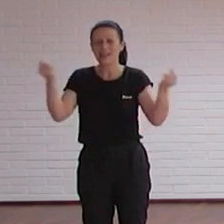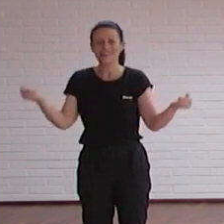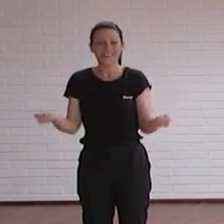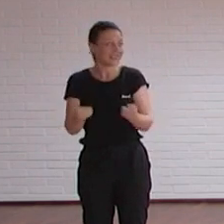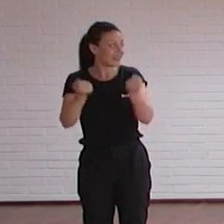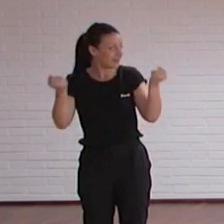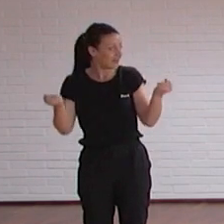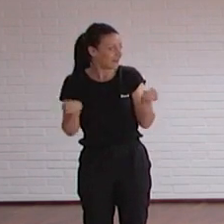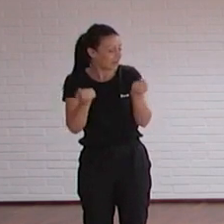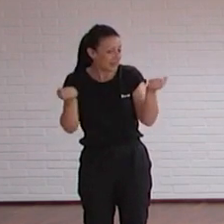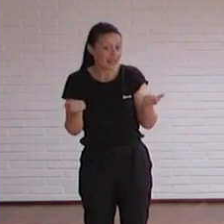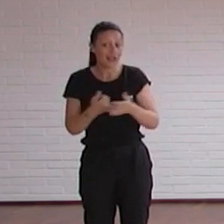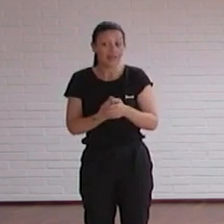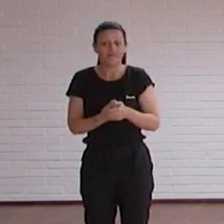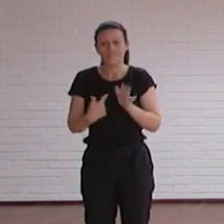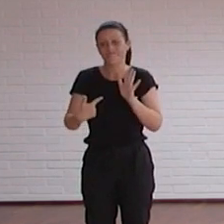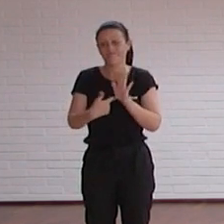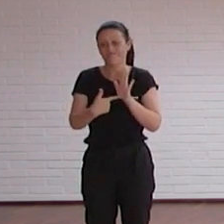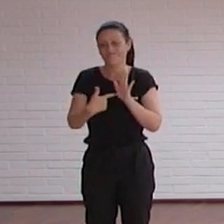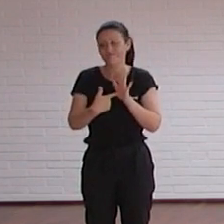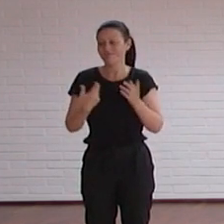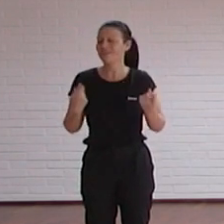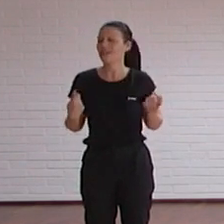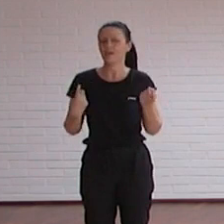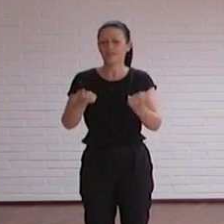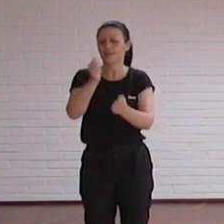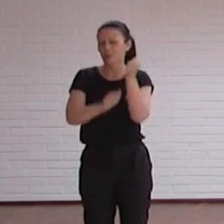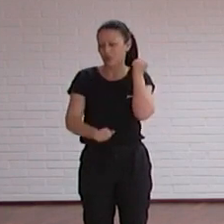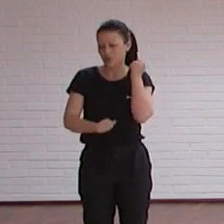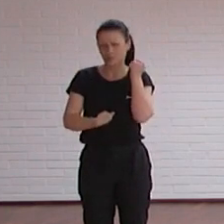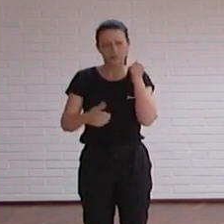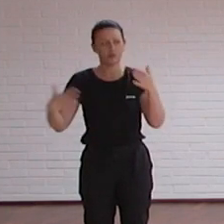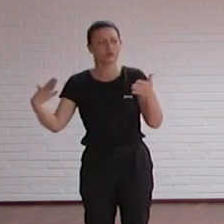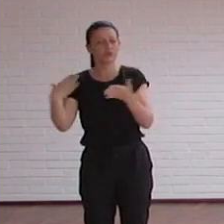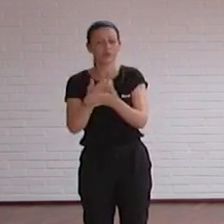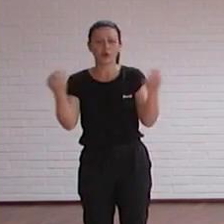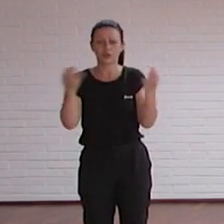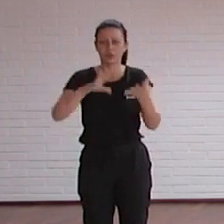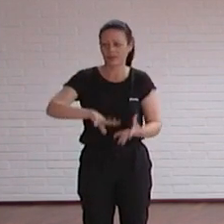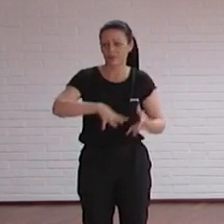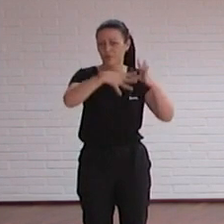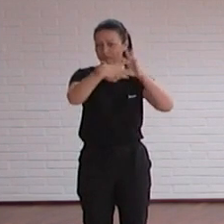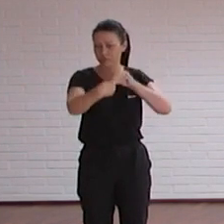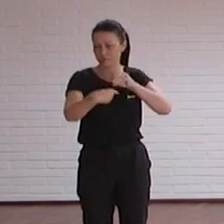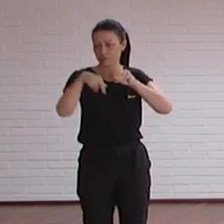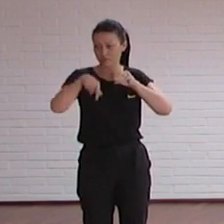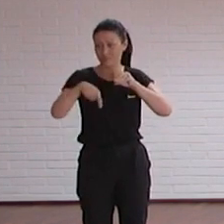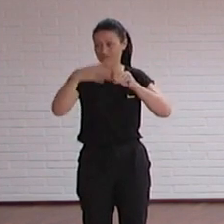Y resalta la necesidad de que estemos todos adaptados a estos